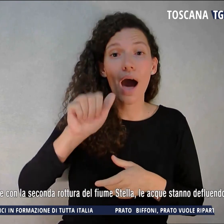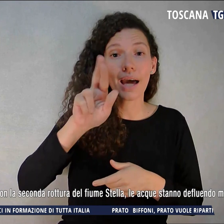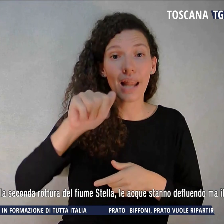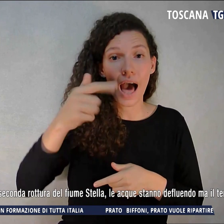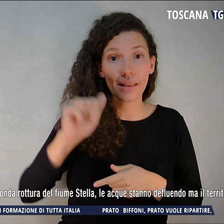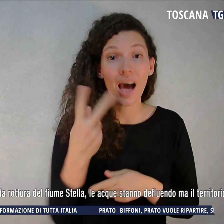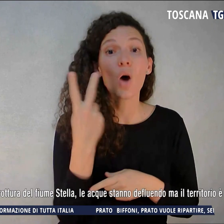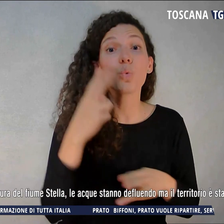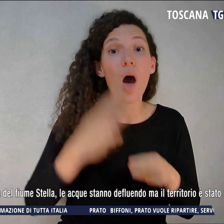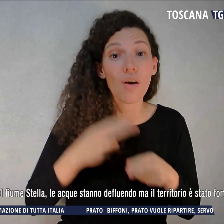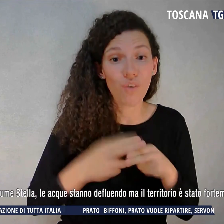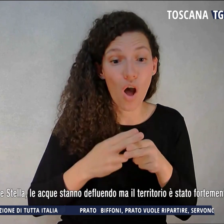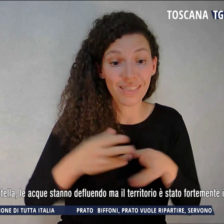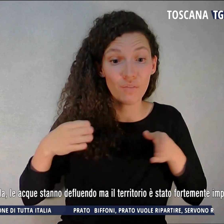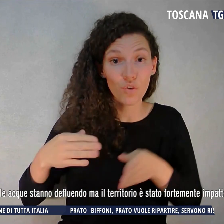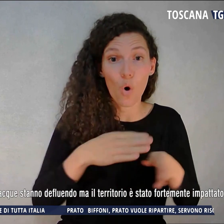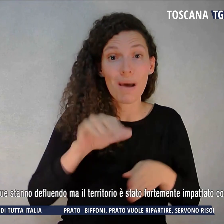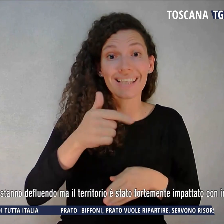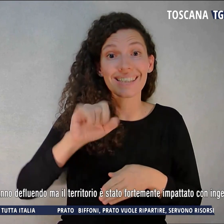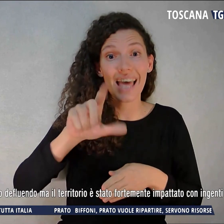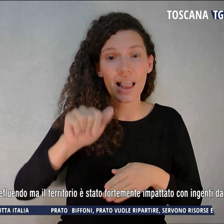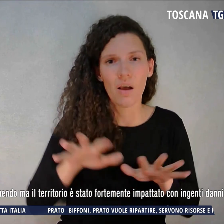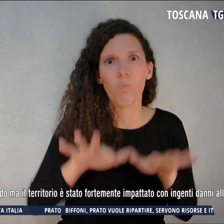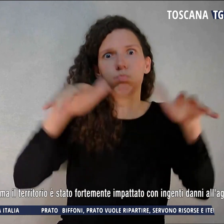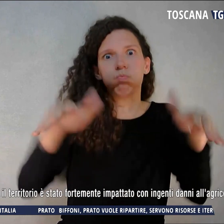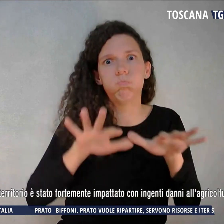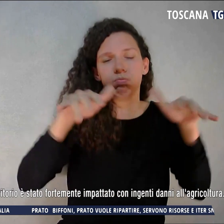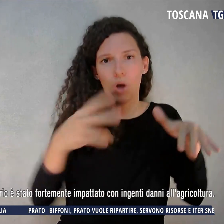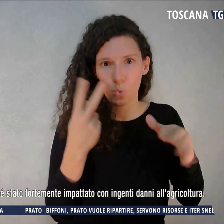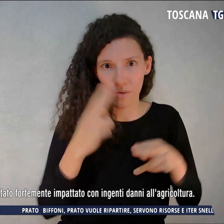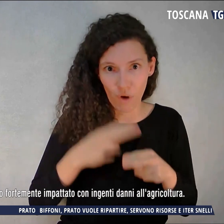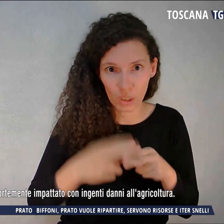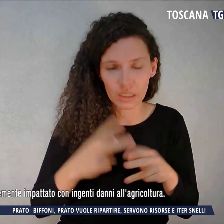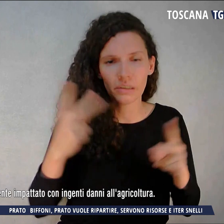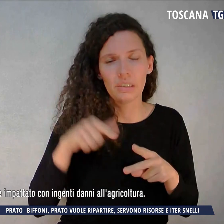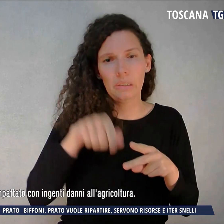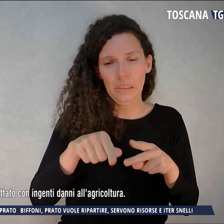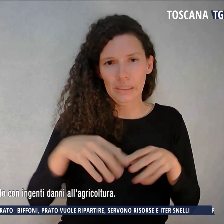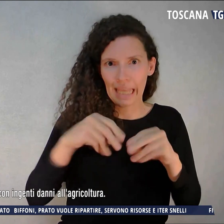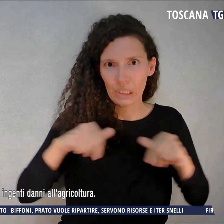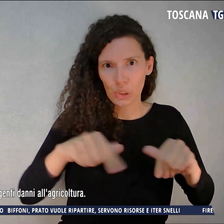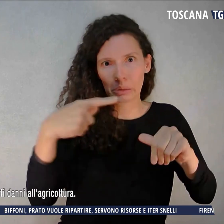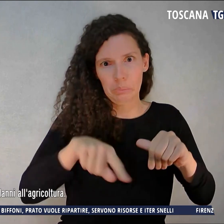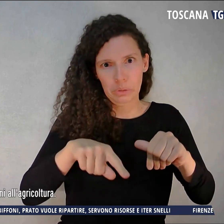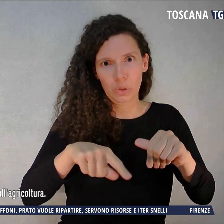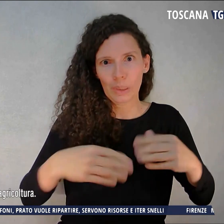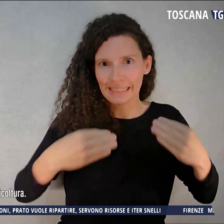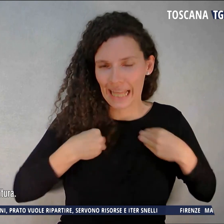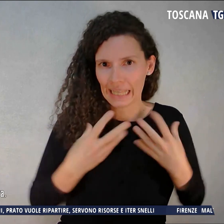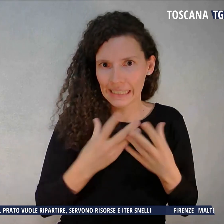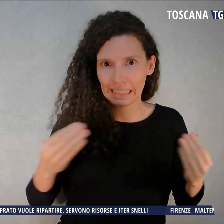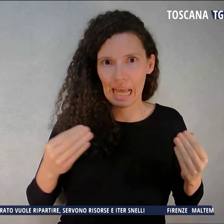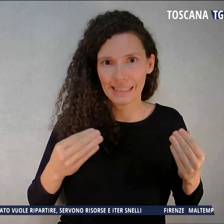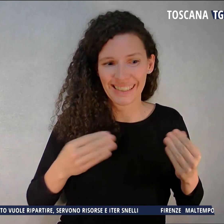rottura del fiume Stella, le acque stanno defluendo ma il territorio è stato fortemente impattato con ingenti danni all